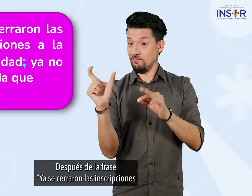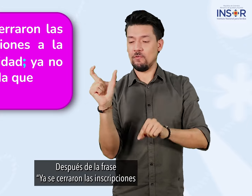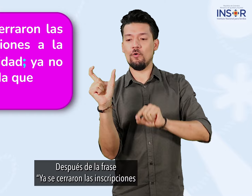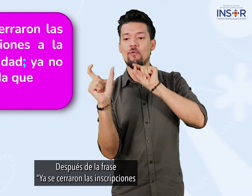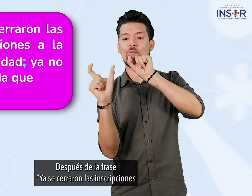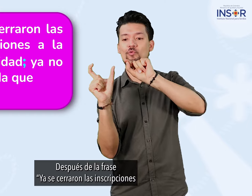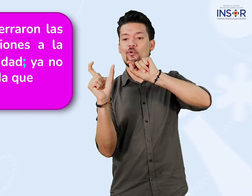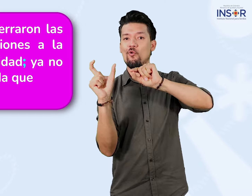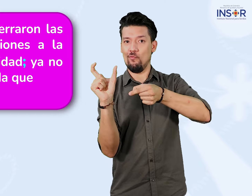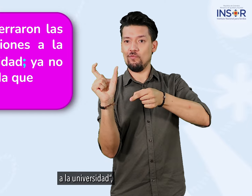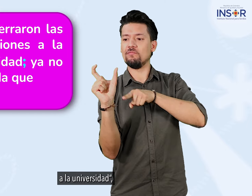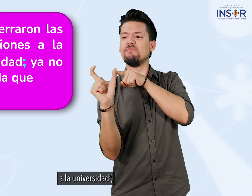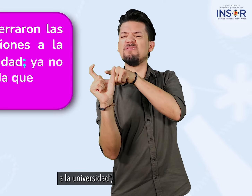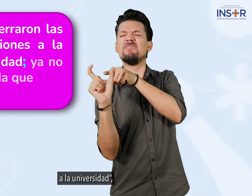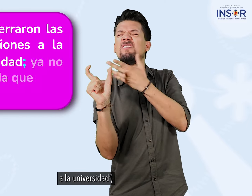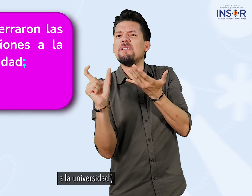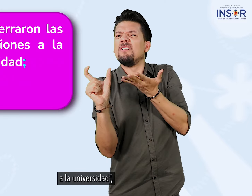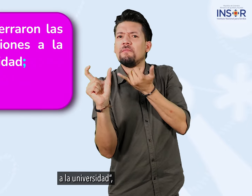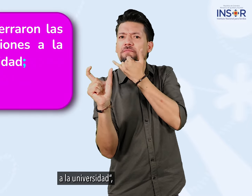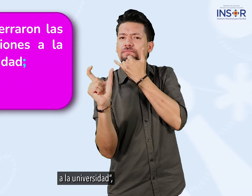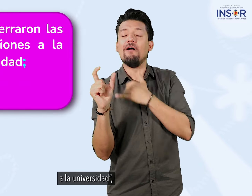inscripciones a la universidad